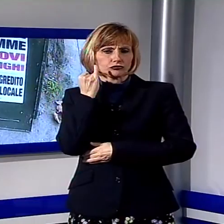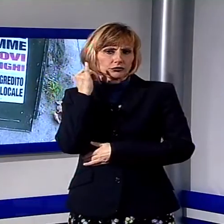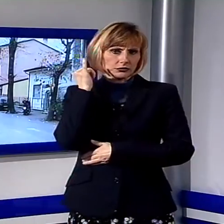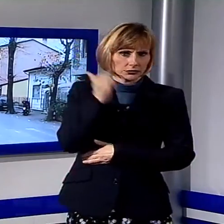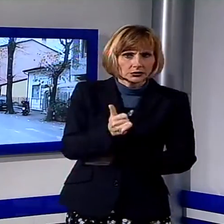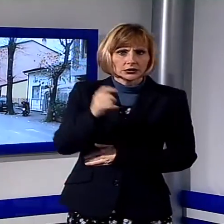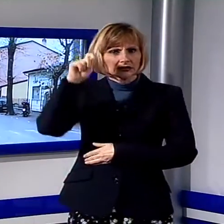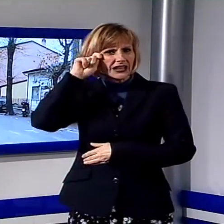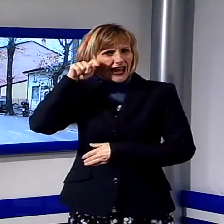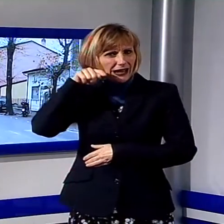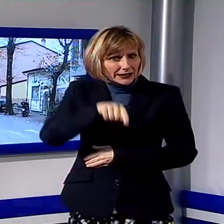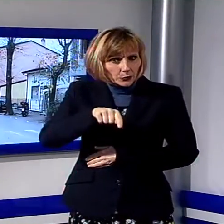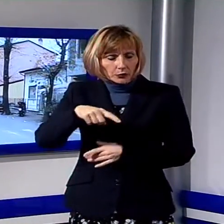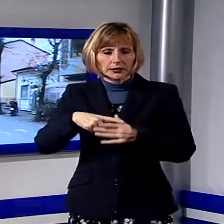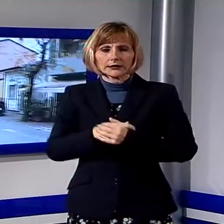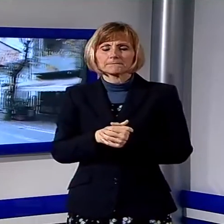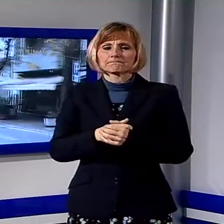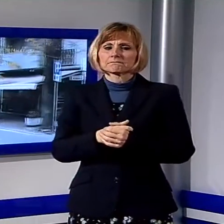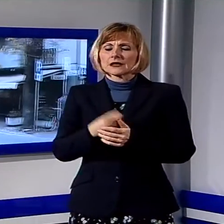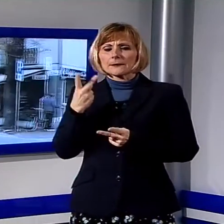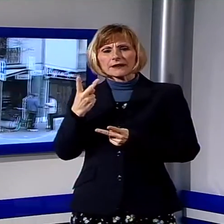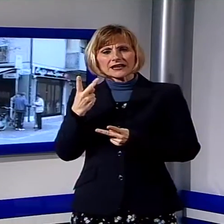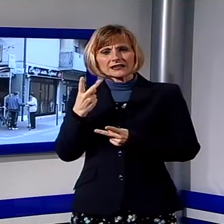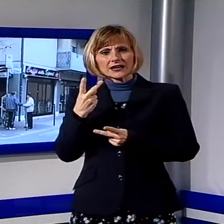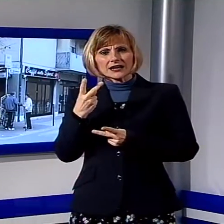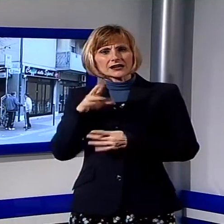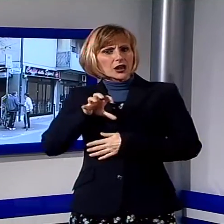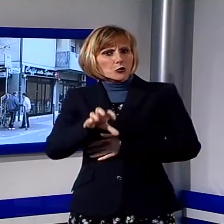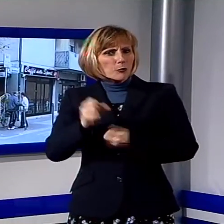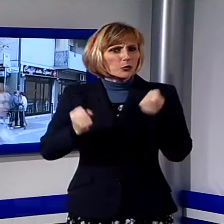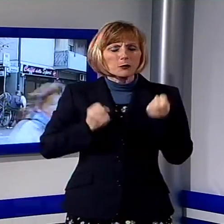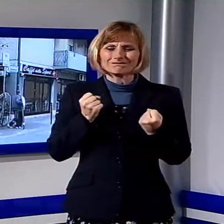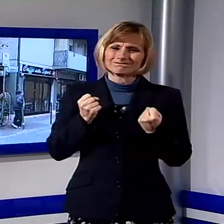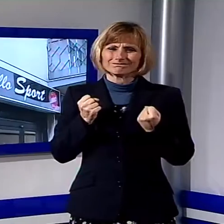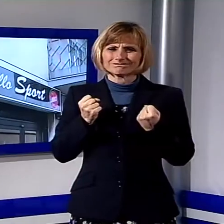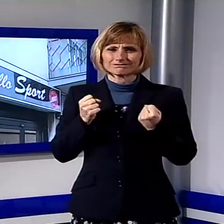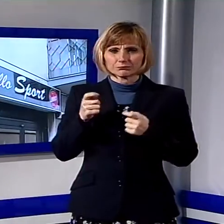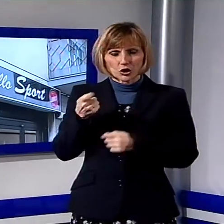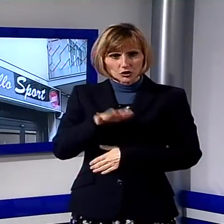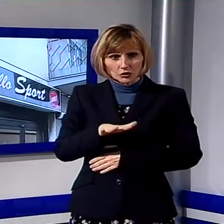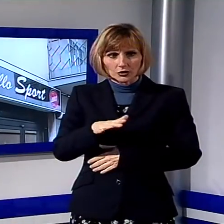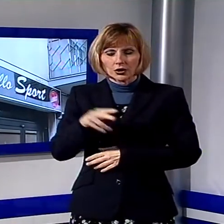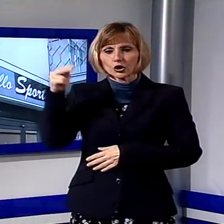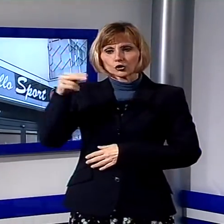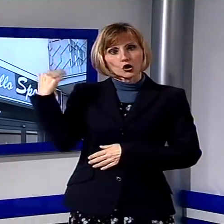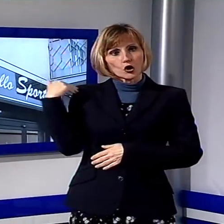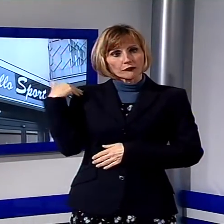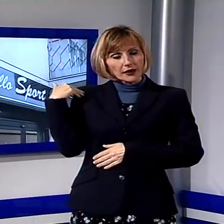scrivono dal commissariato, ad alcun segno di ravvedimento. Nel novembre scorso fu coinvolto in una brutale aggressione ai danni di un